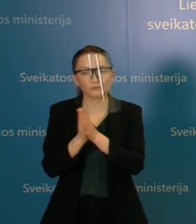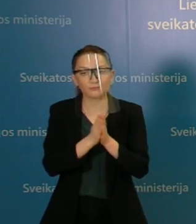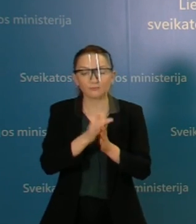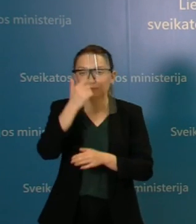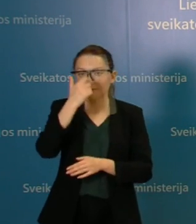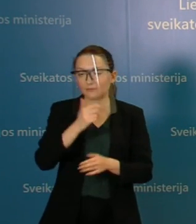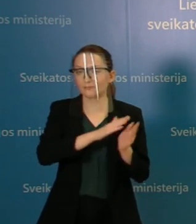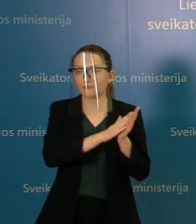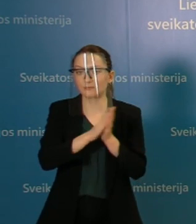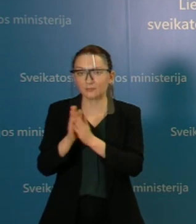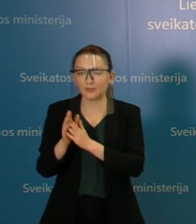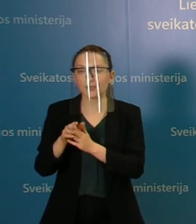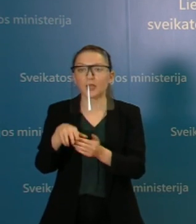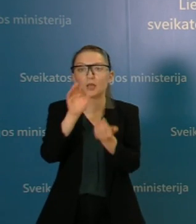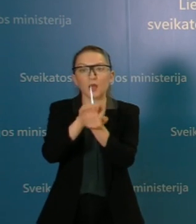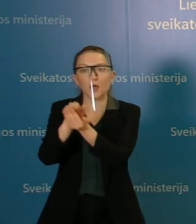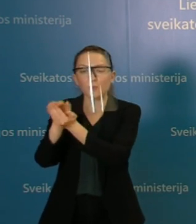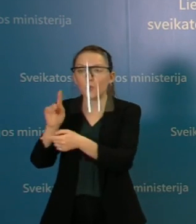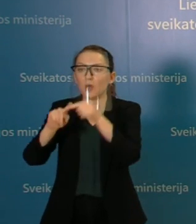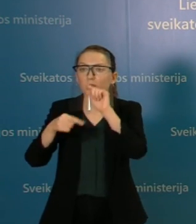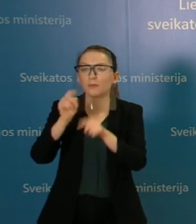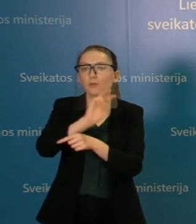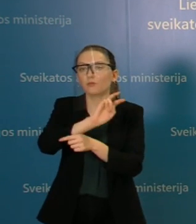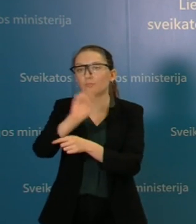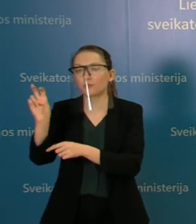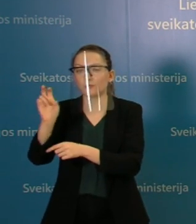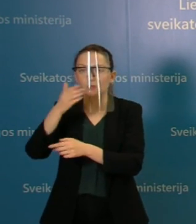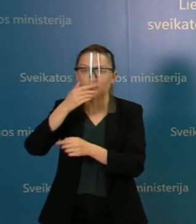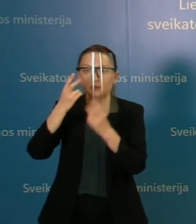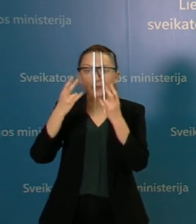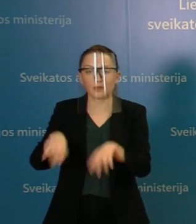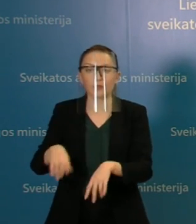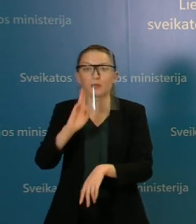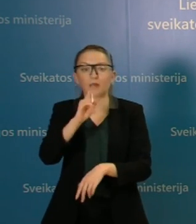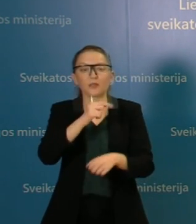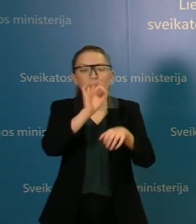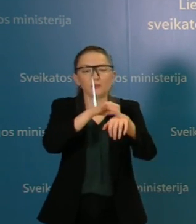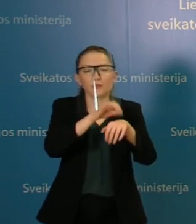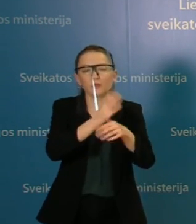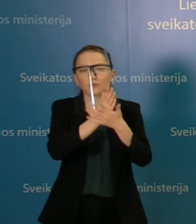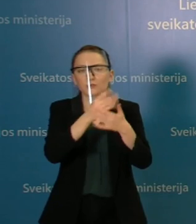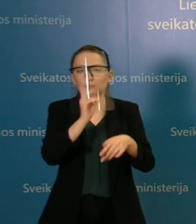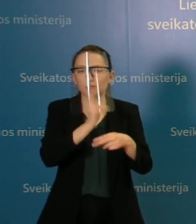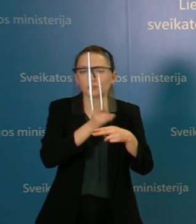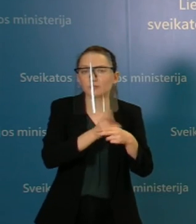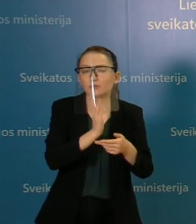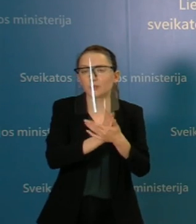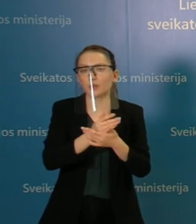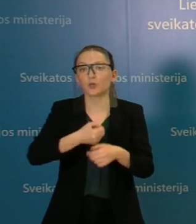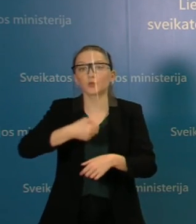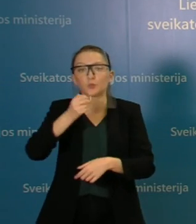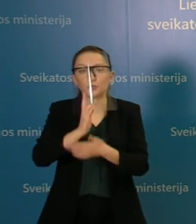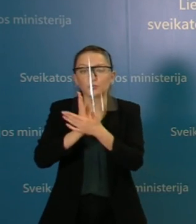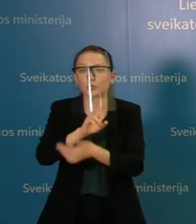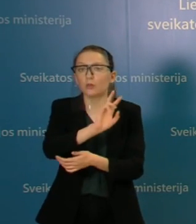prašom nelankyti tokių giminaičių ar artimųjų, kurie serga lėtinėmis lygomis, kurie yra vyresnio